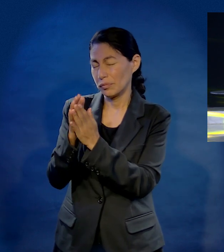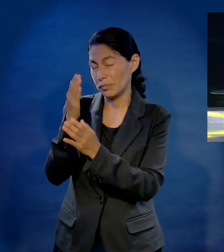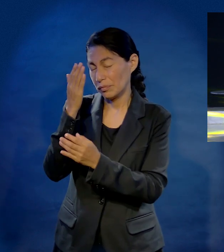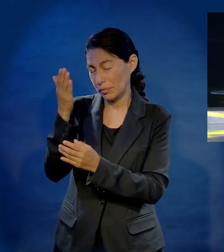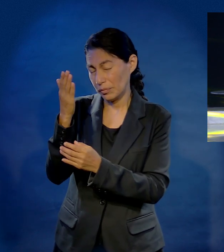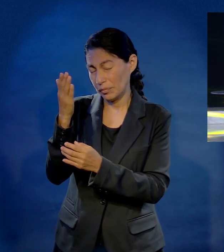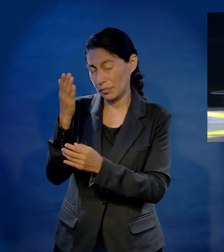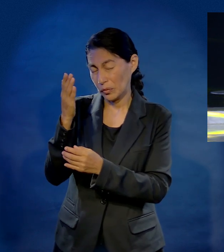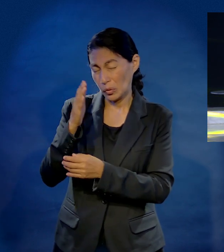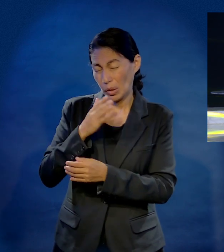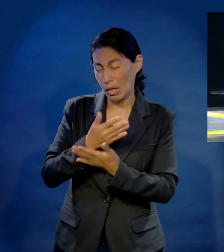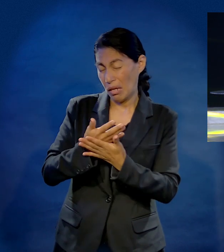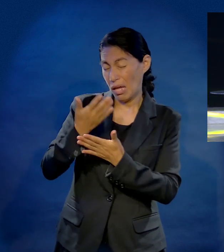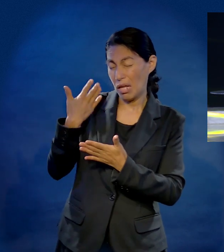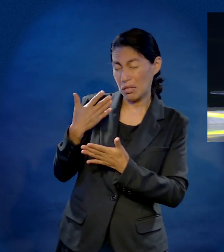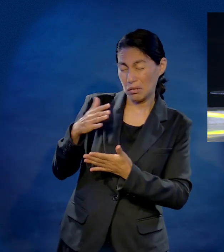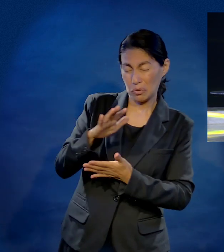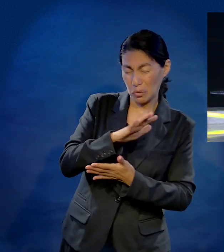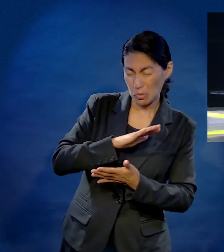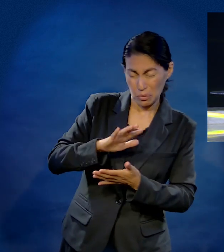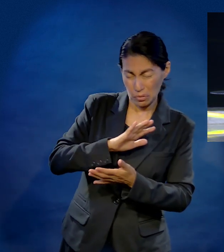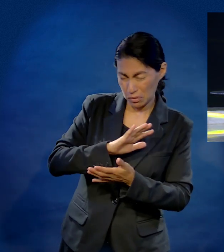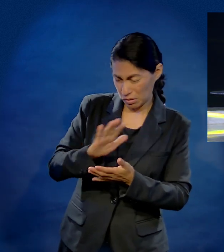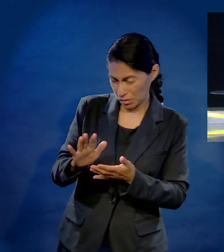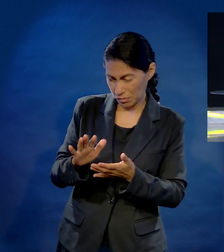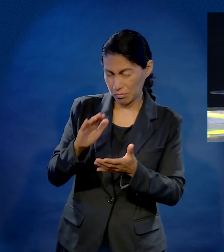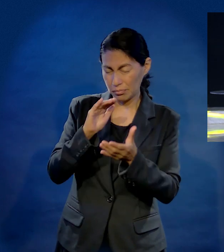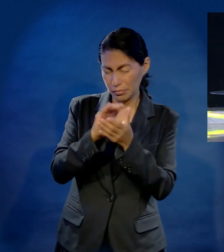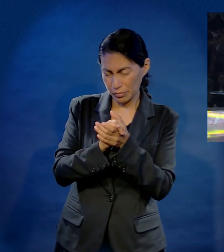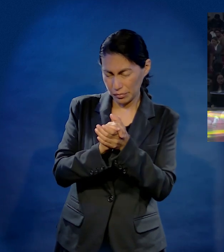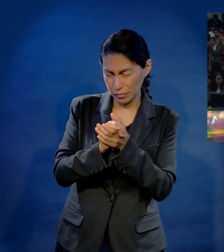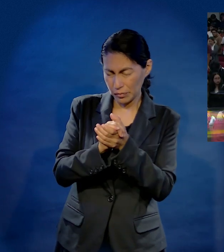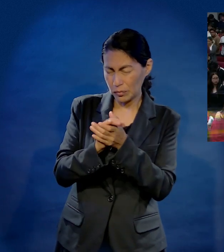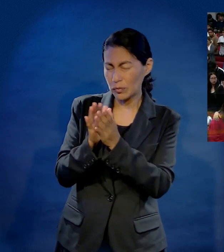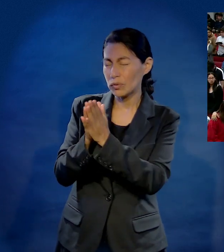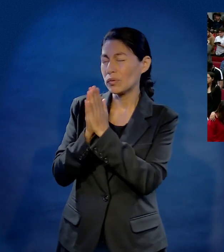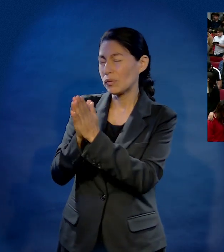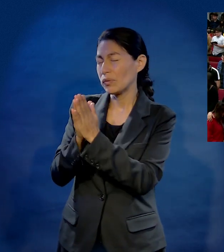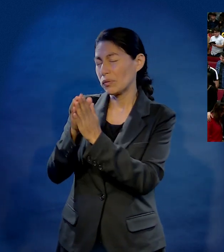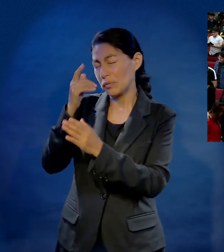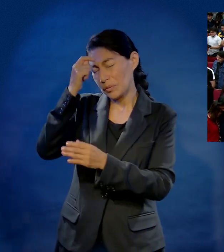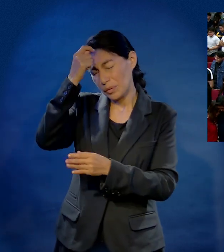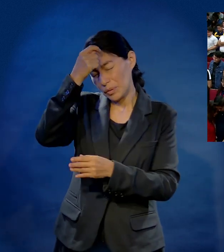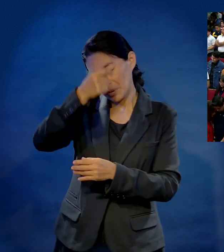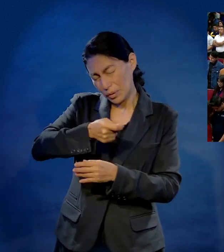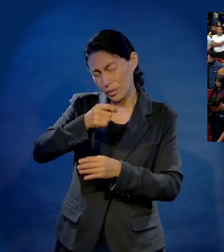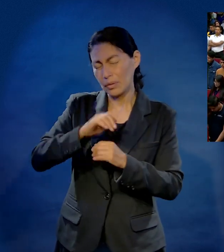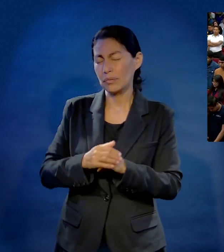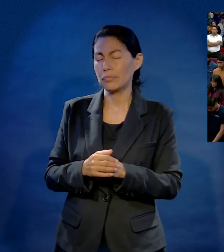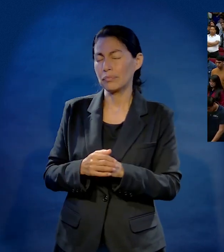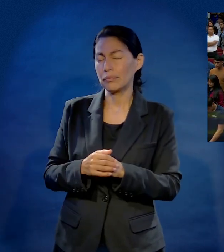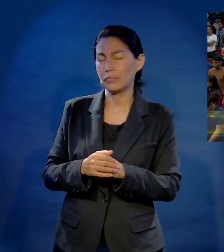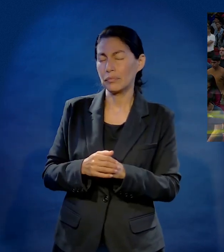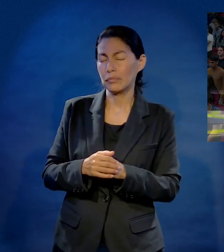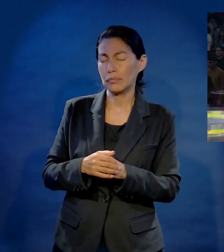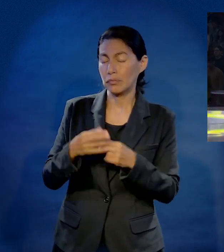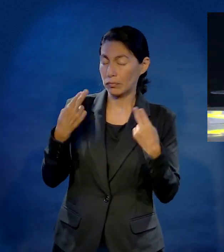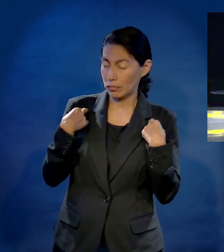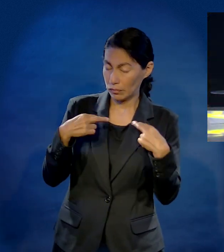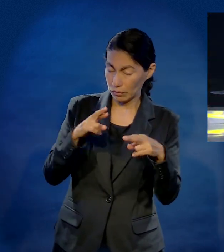Señor, te rogamos todos los que ya hemos sido casados, todos los que pertenecemos y representamos la iglesia hoy. Y representando a sus